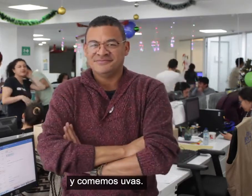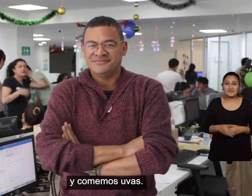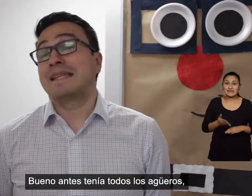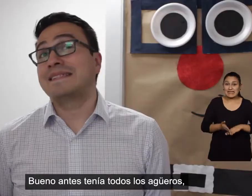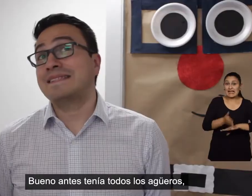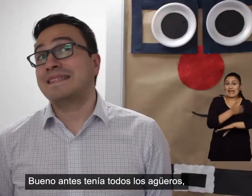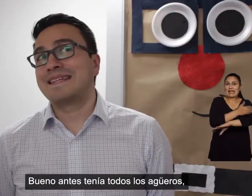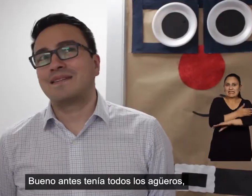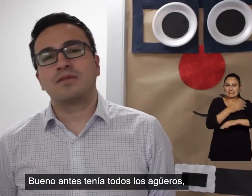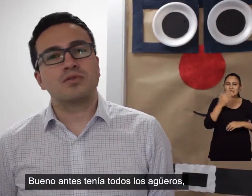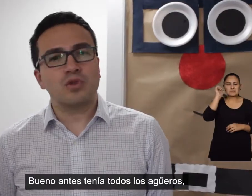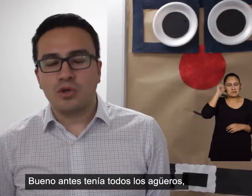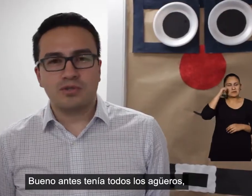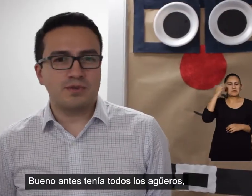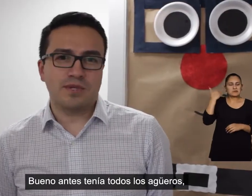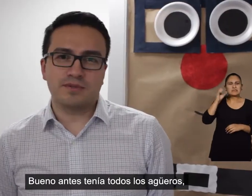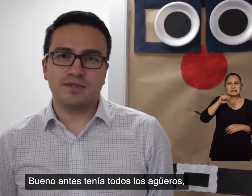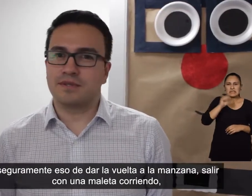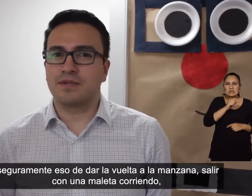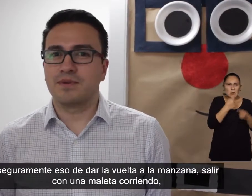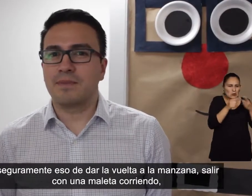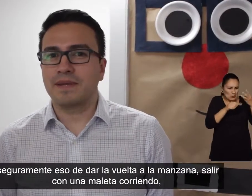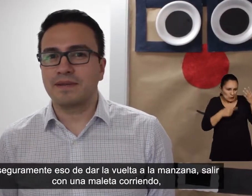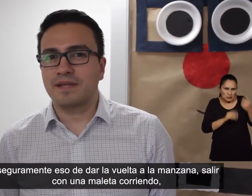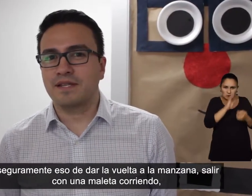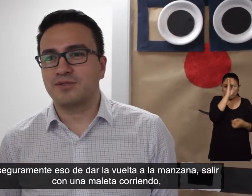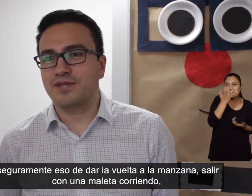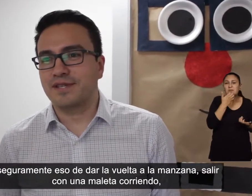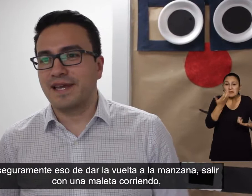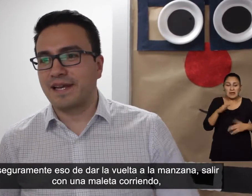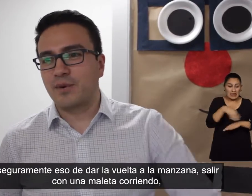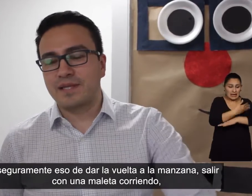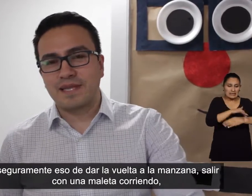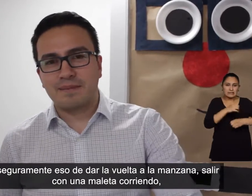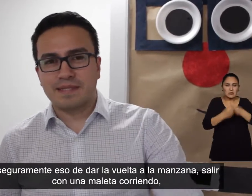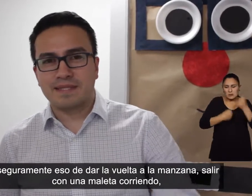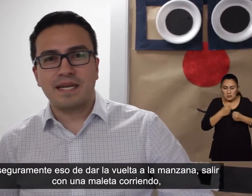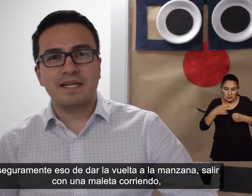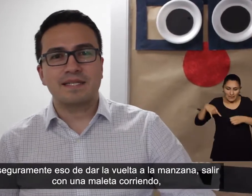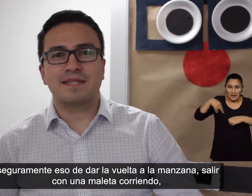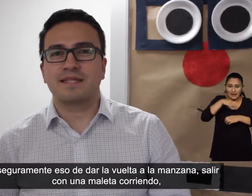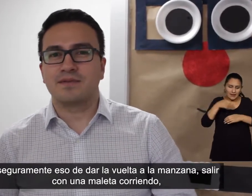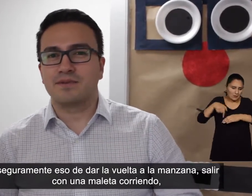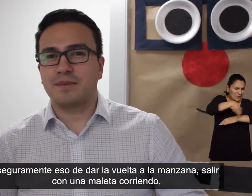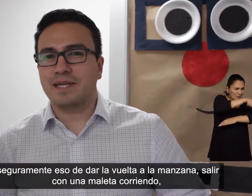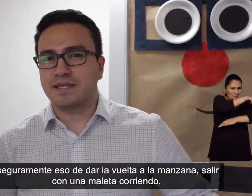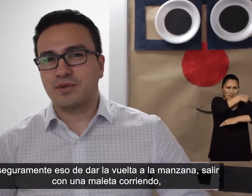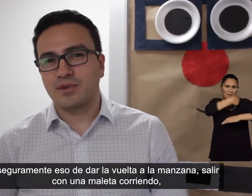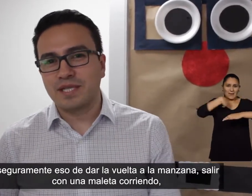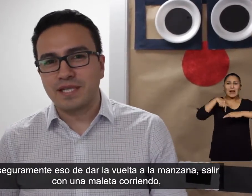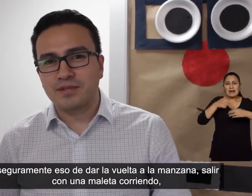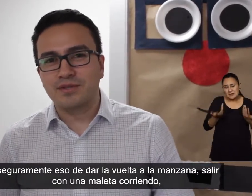Antes tenía todos los agüeros, seguramente eso de dar la vuelta a la manzana, salir con una maleta corriendo.